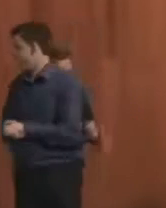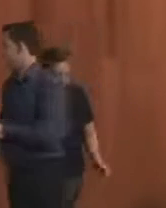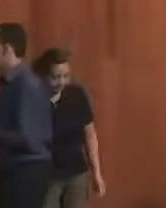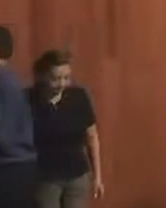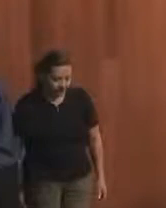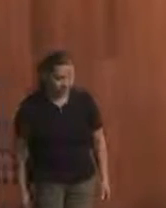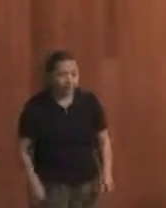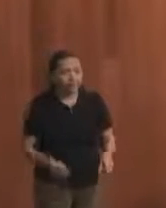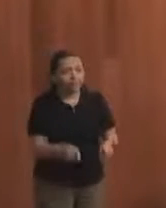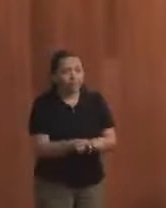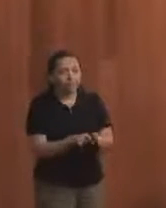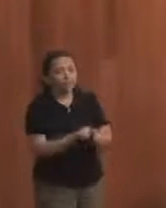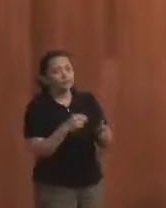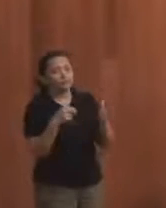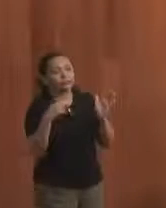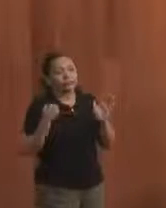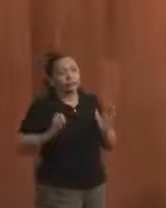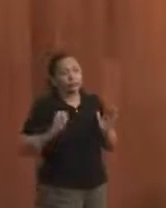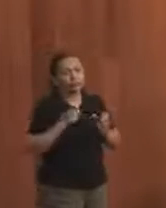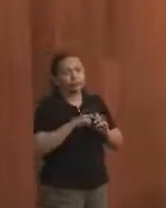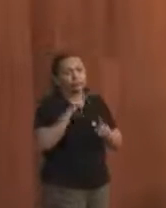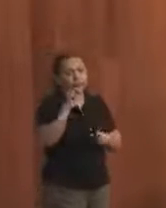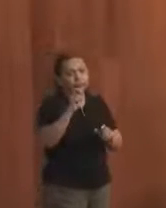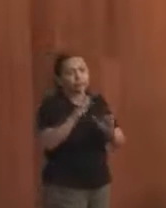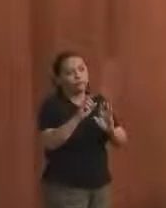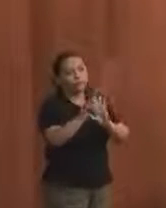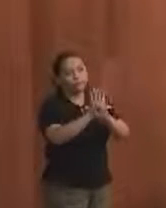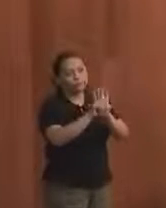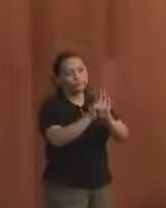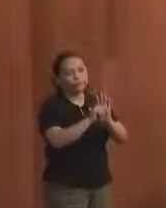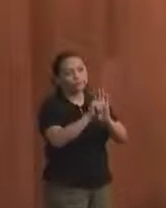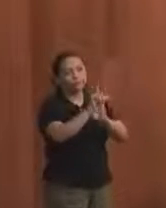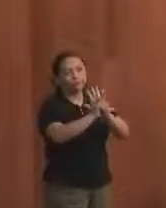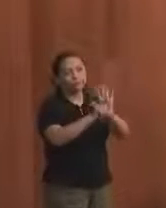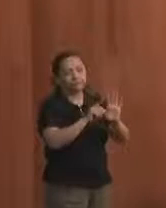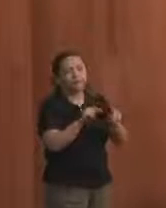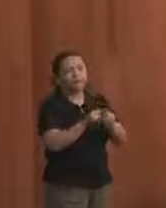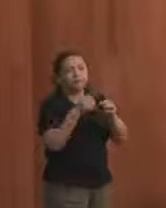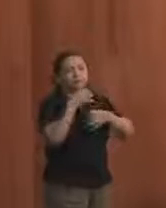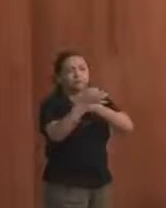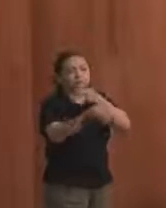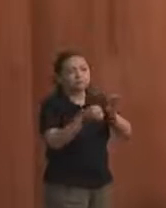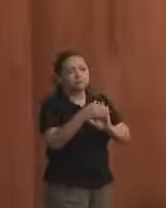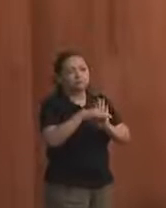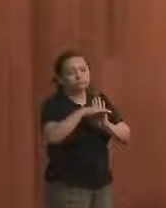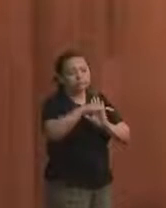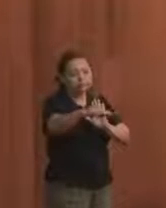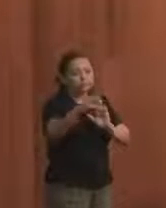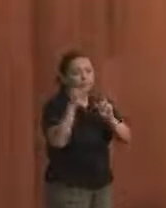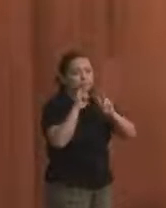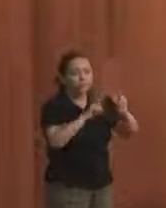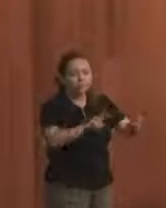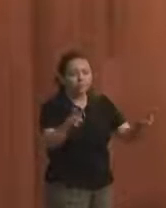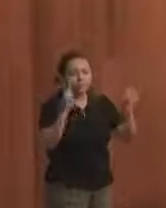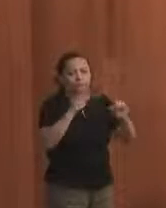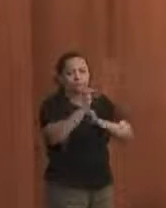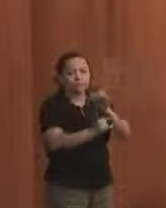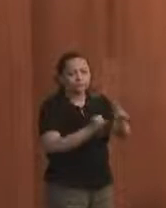Sobre o ponto 5, medidas legislativas, foi comentada uma plataforma virtual